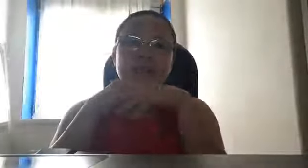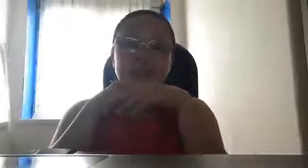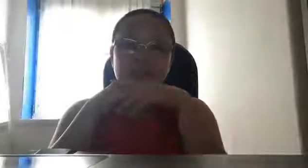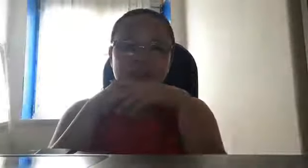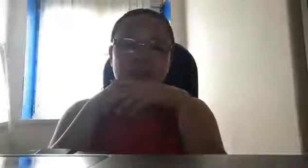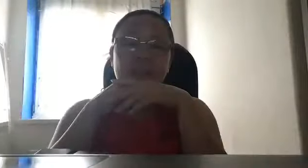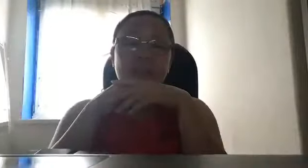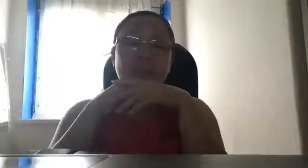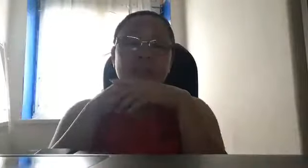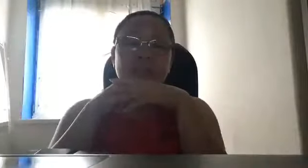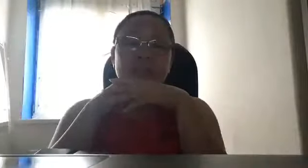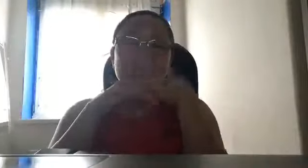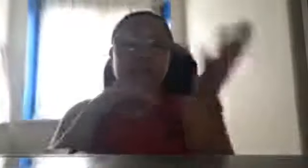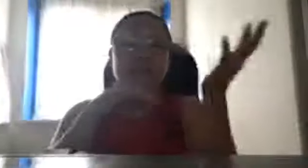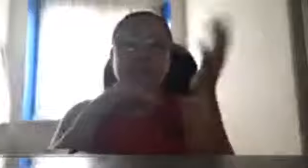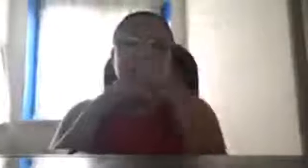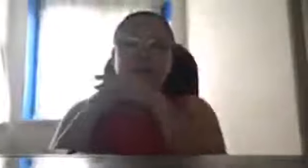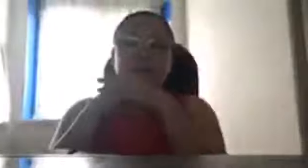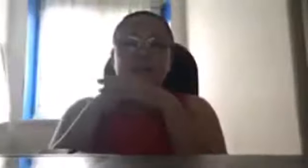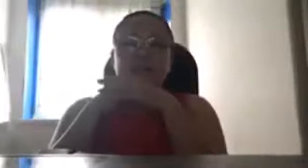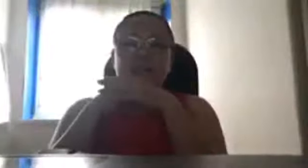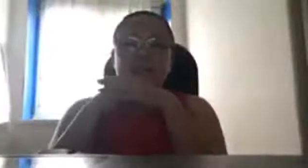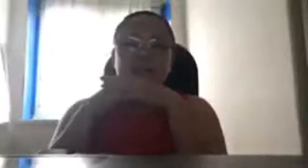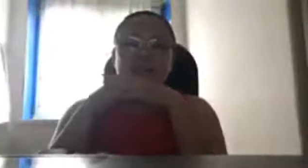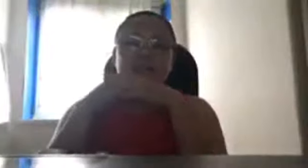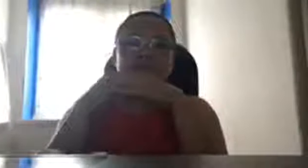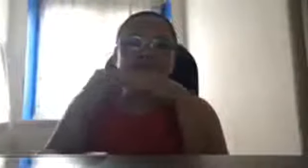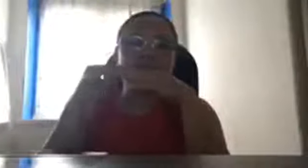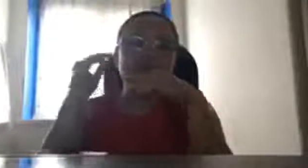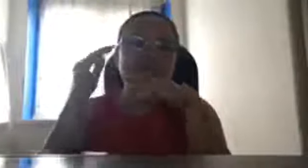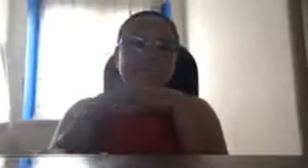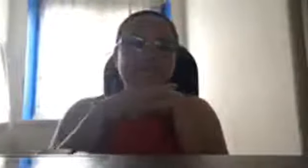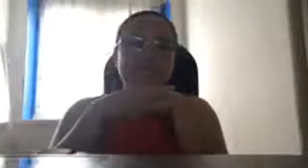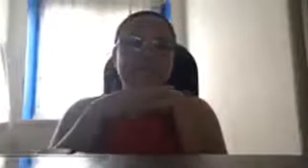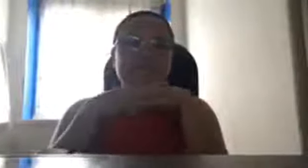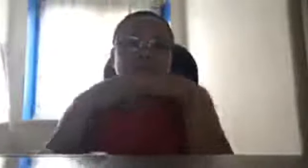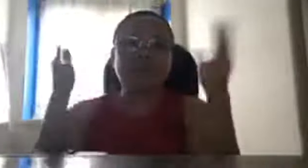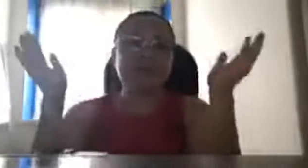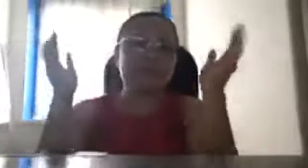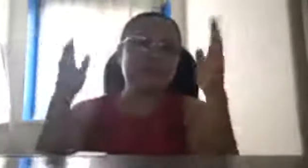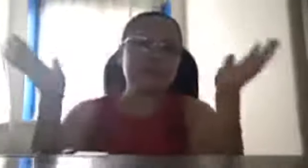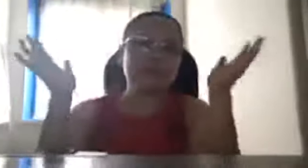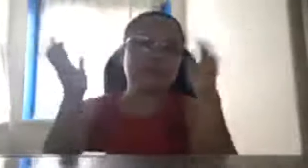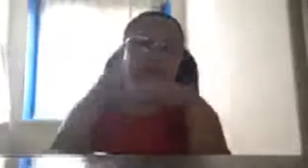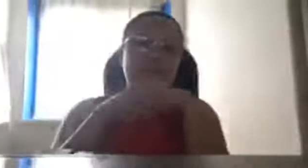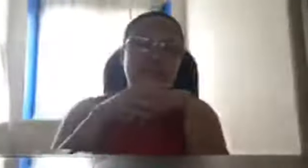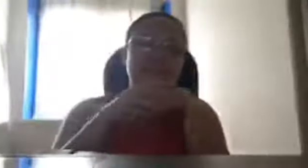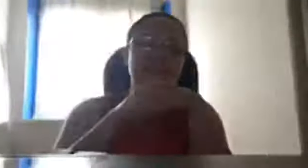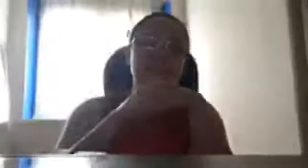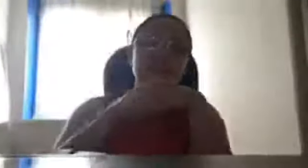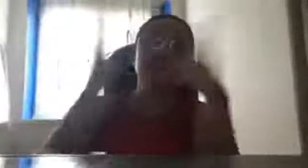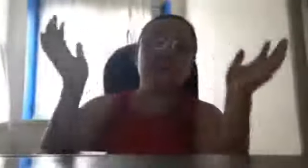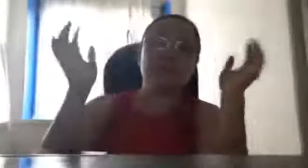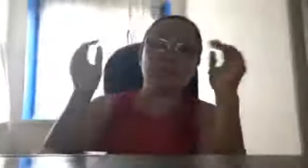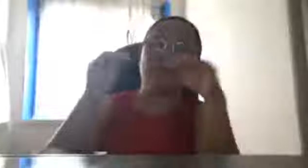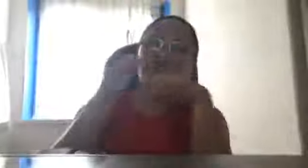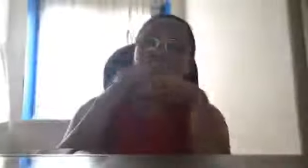in-PME. Diba? Kaya lang, wala, useless, useless po ang inyong